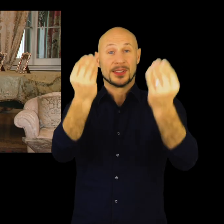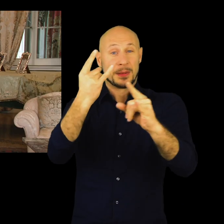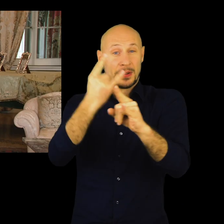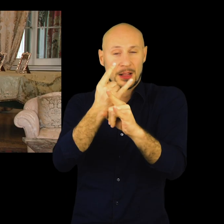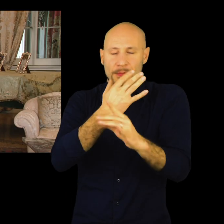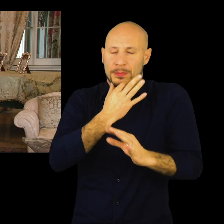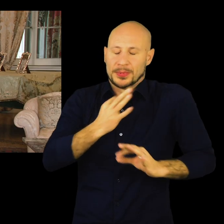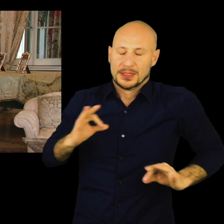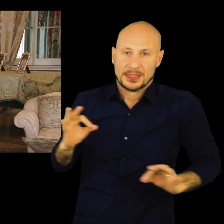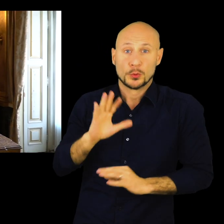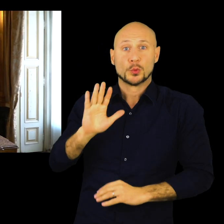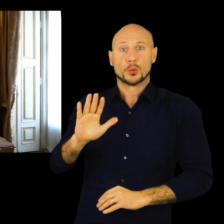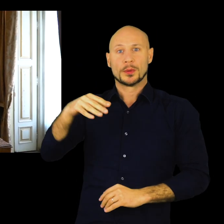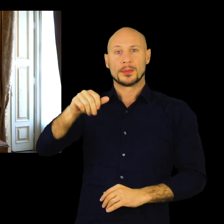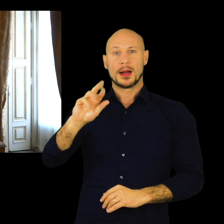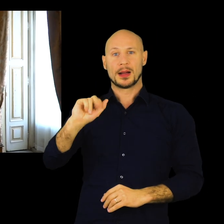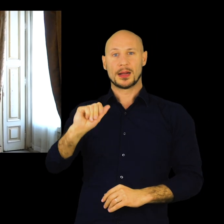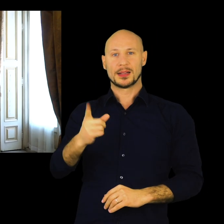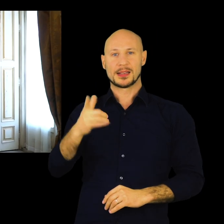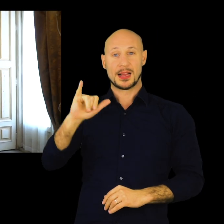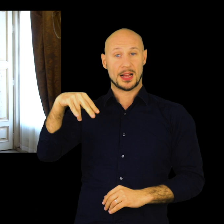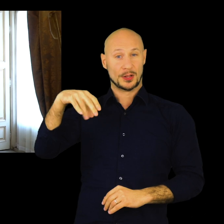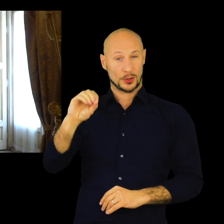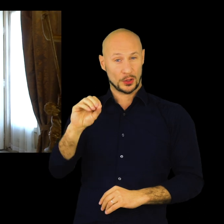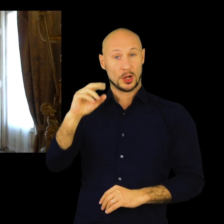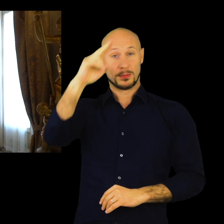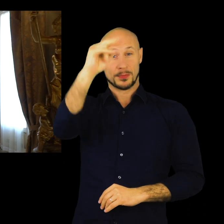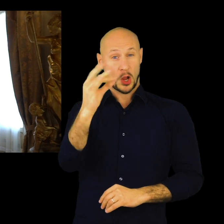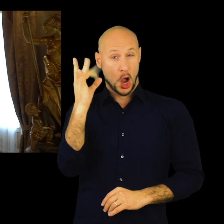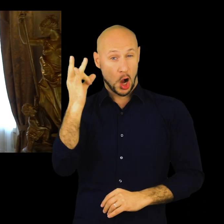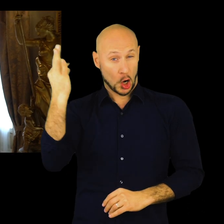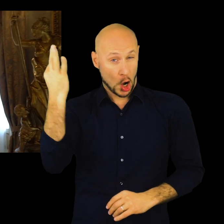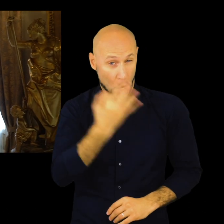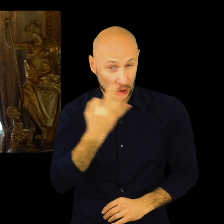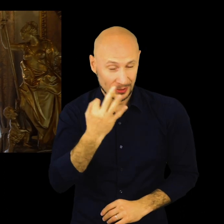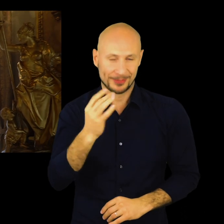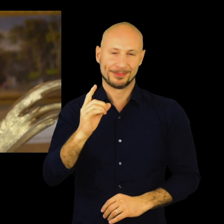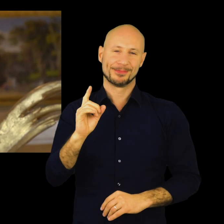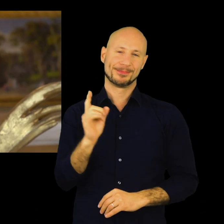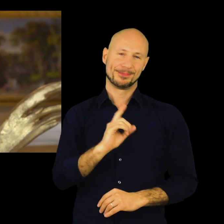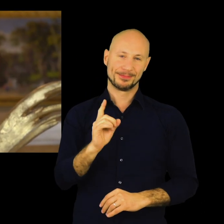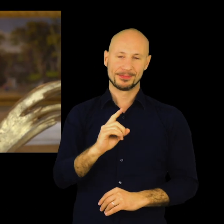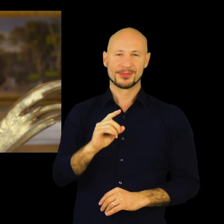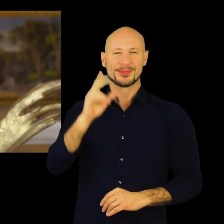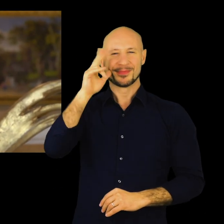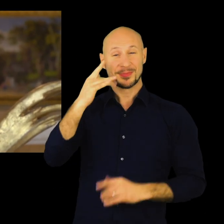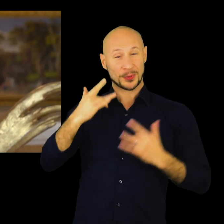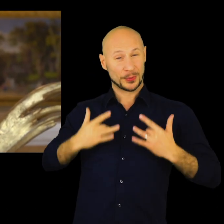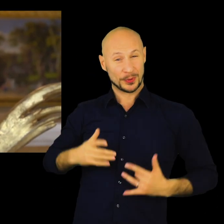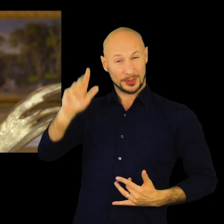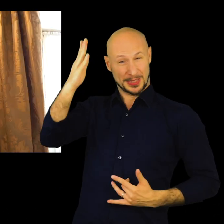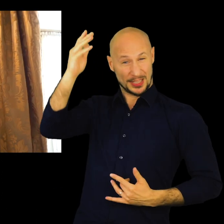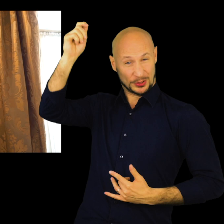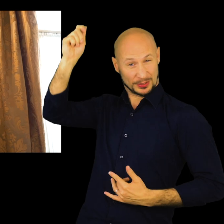le statue in legno dorato, anche se prima dorate non erano, opera di Maragliano. Sono